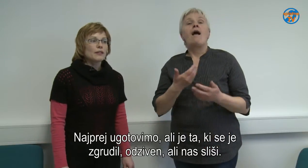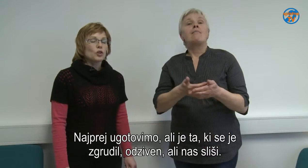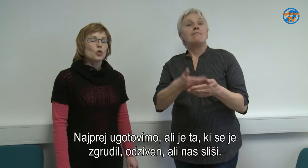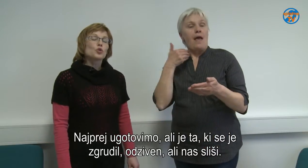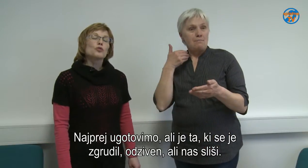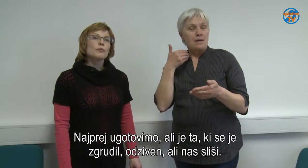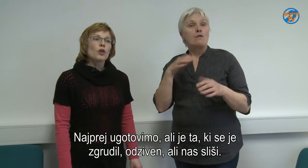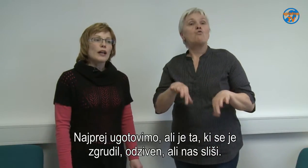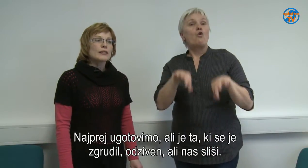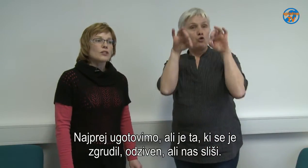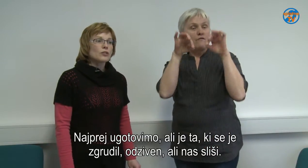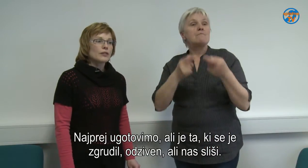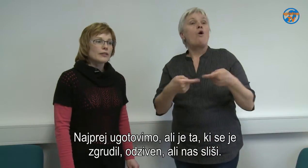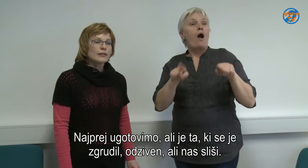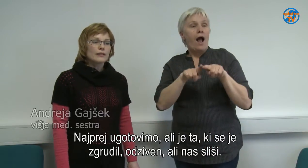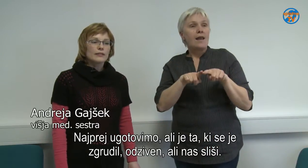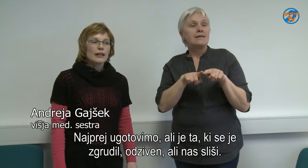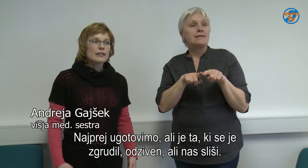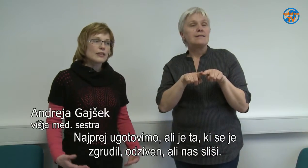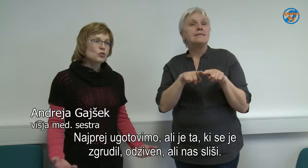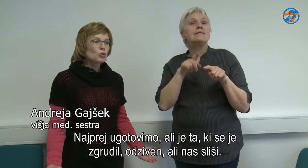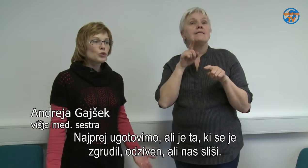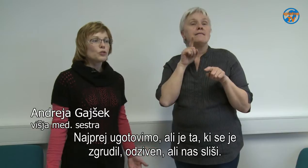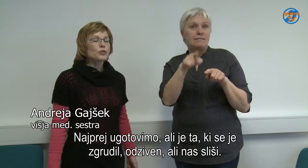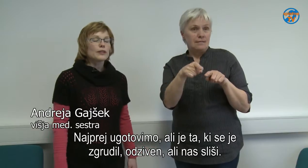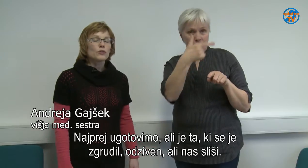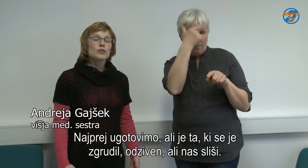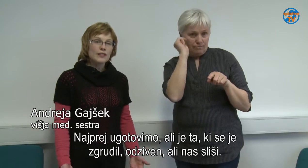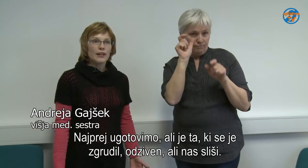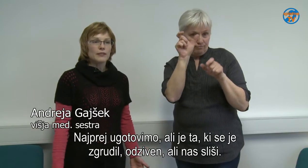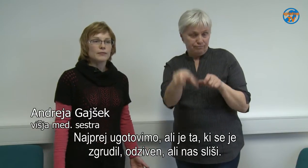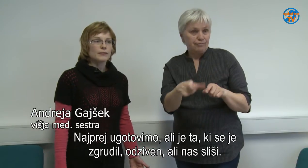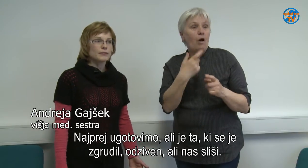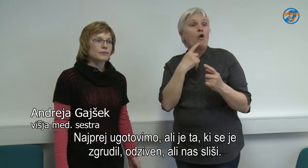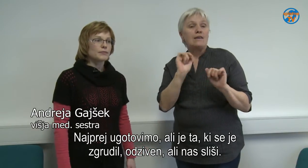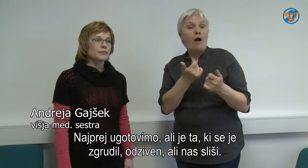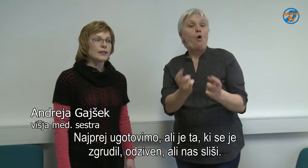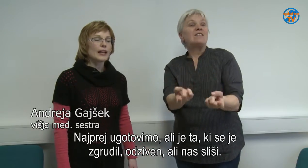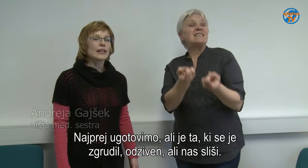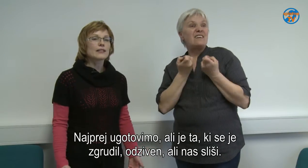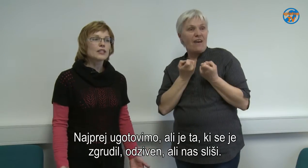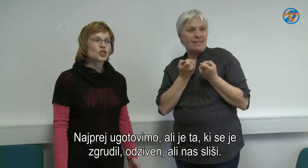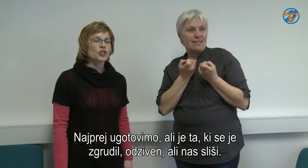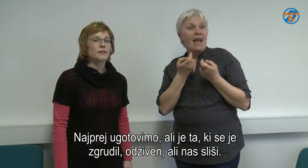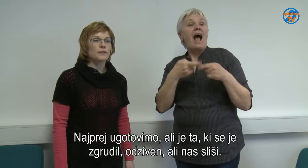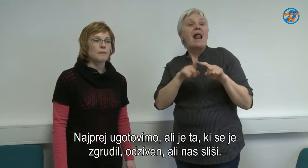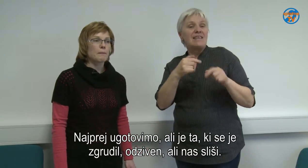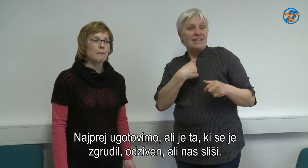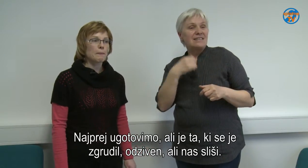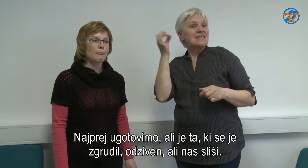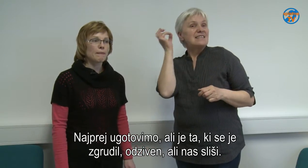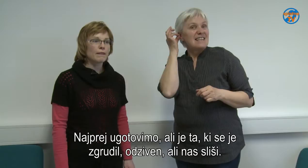Najprej ugotovimo, ali se ta, ki se je zgrudil, odziven. Ali nas sliši.